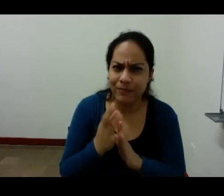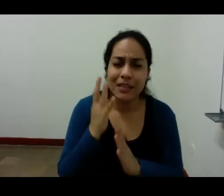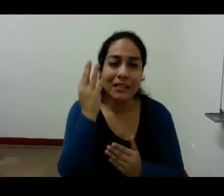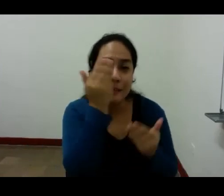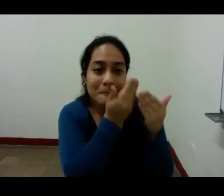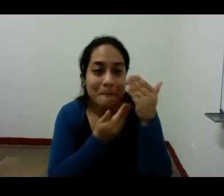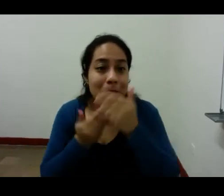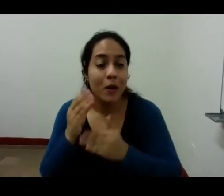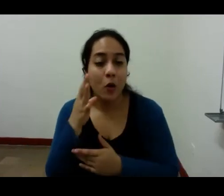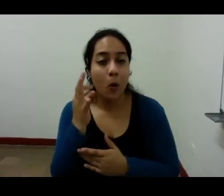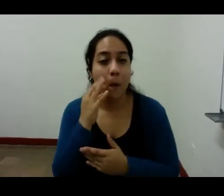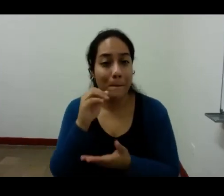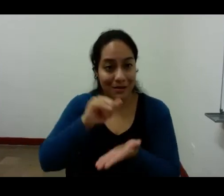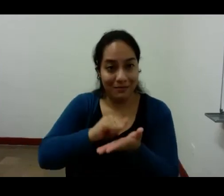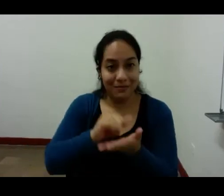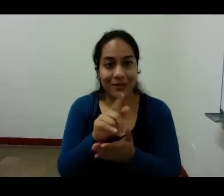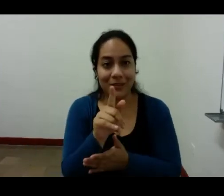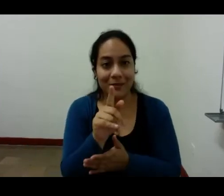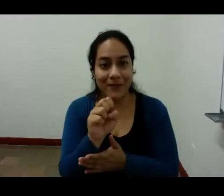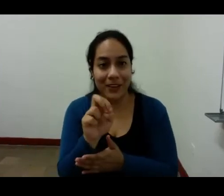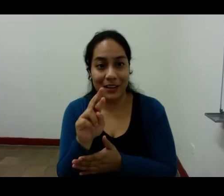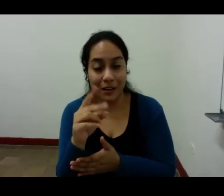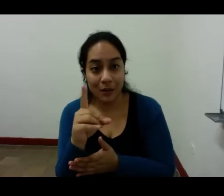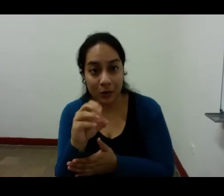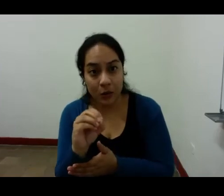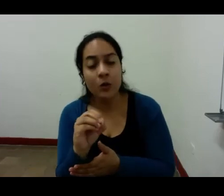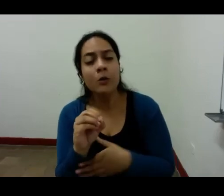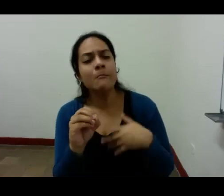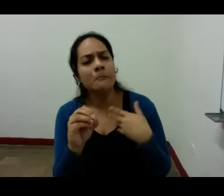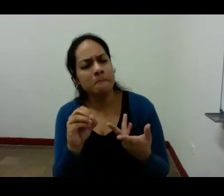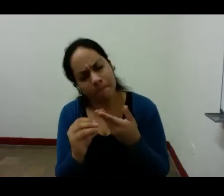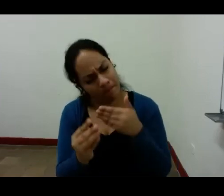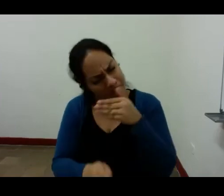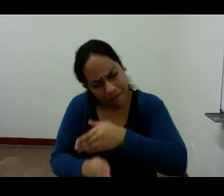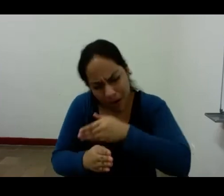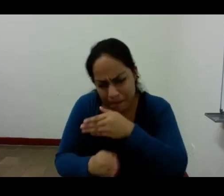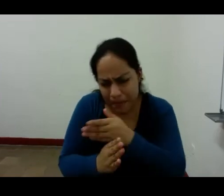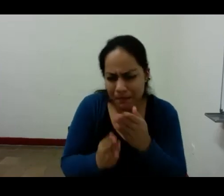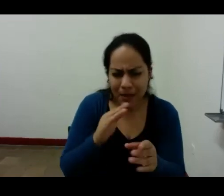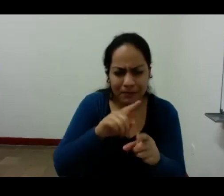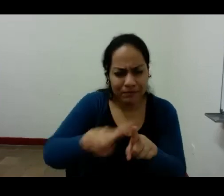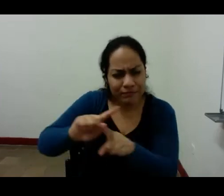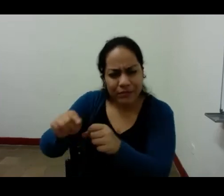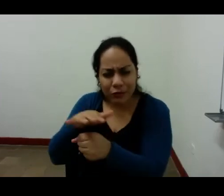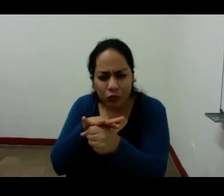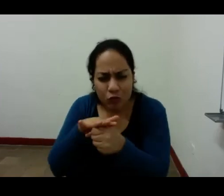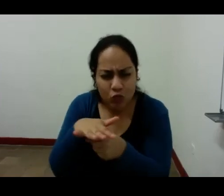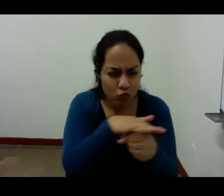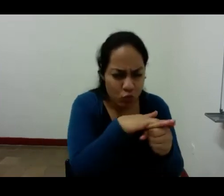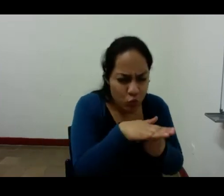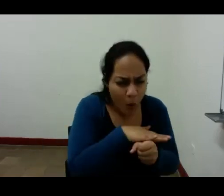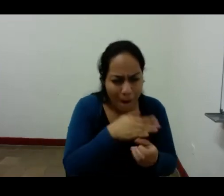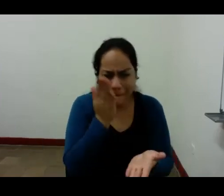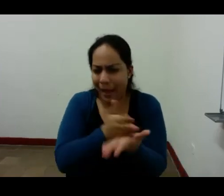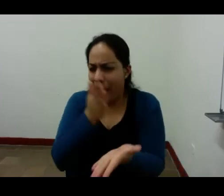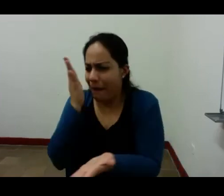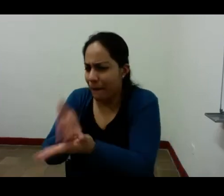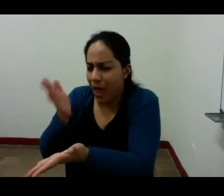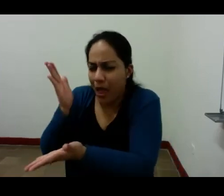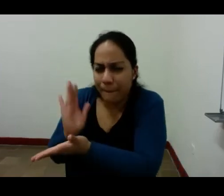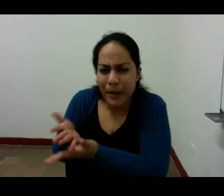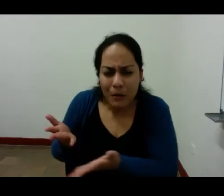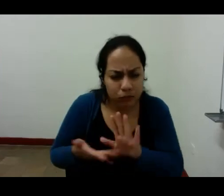Suárez viviendo continuamente en situación de metamorfosis flutuando